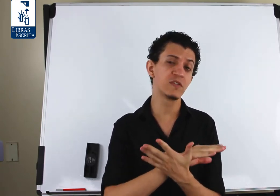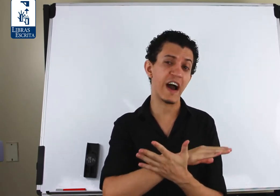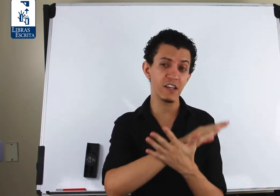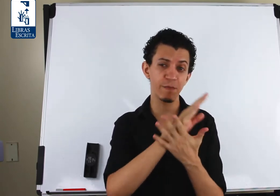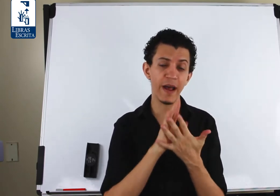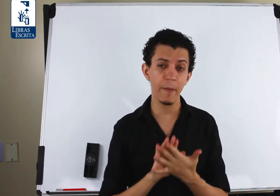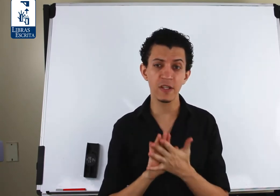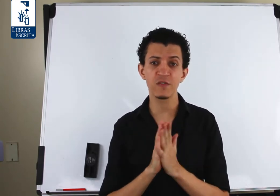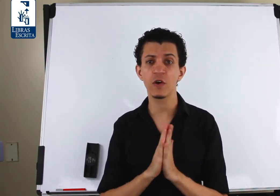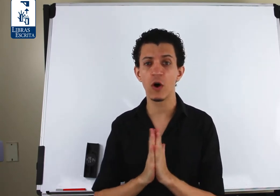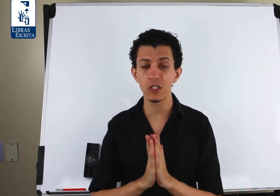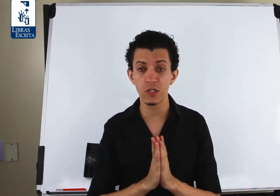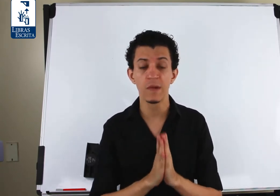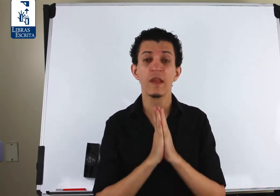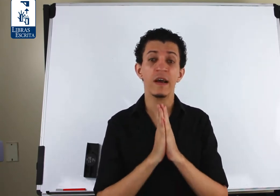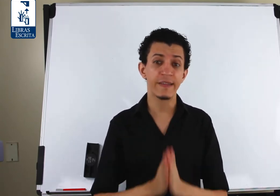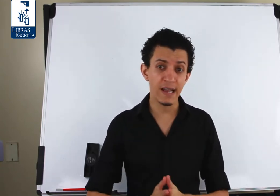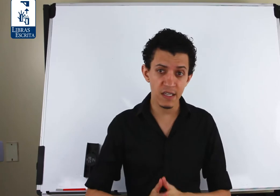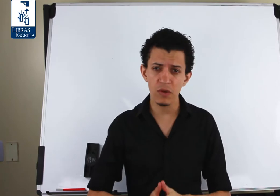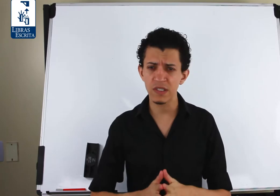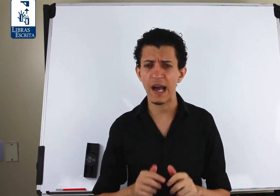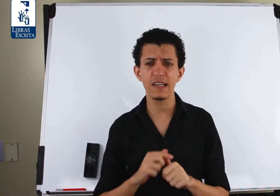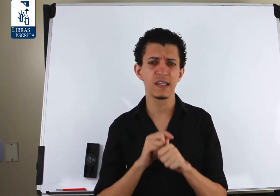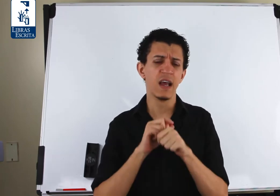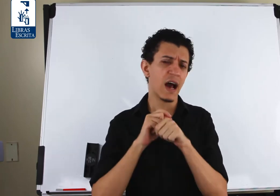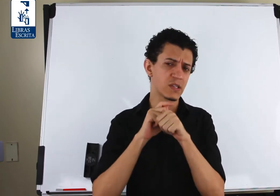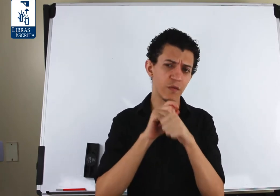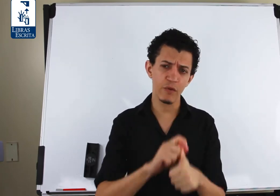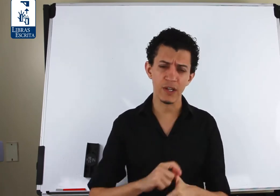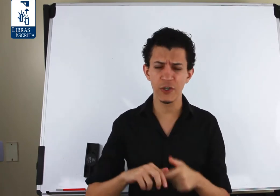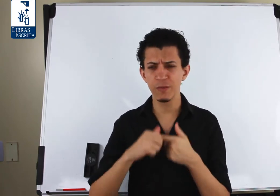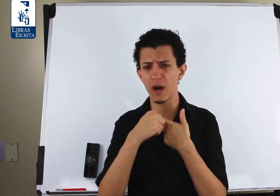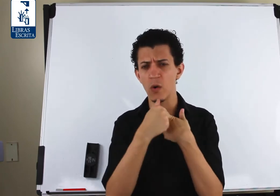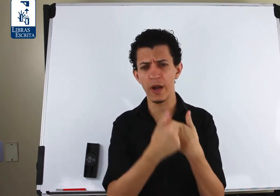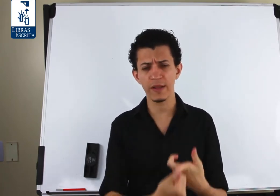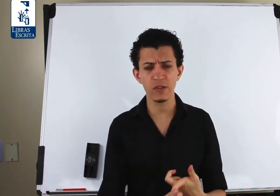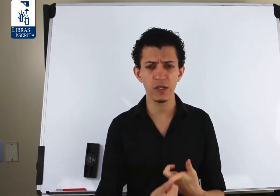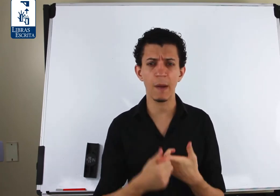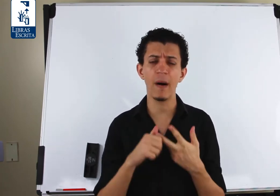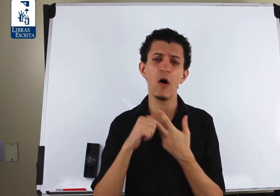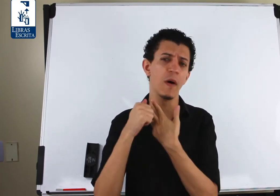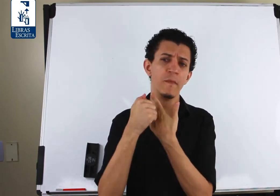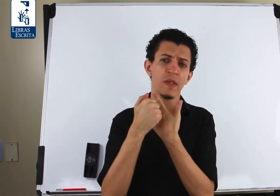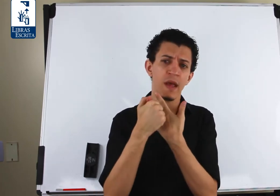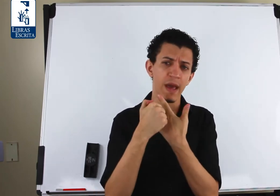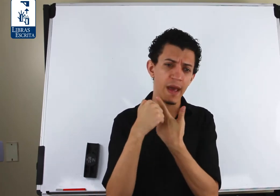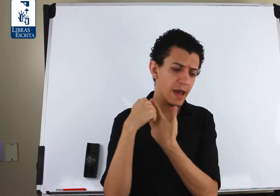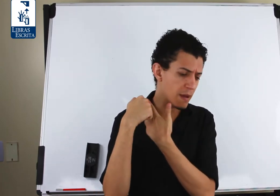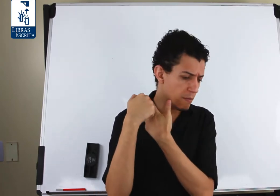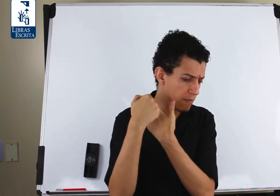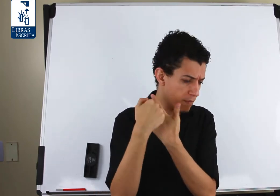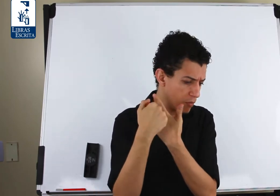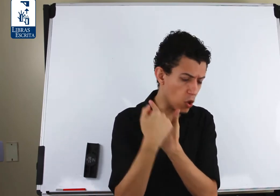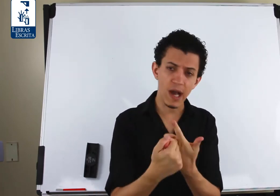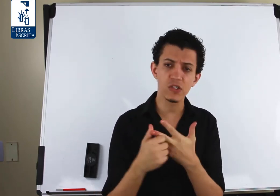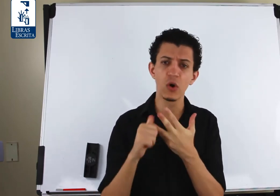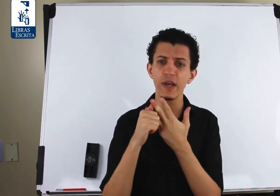os vários parâmetros fonológicos das línguas de sinais, as configurações de mão, orientações da palma, locações,